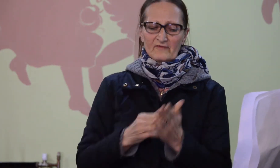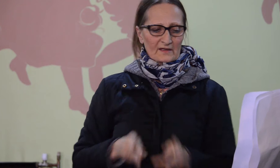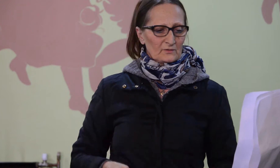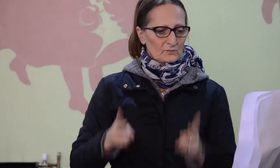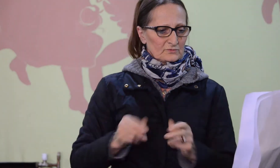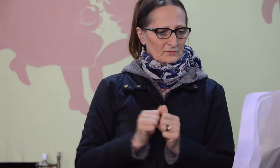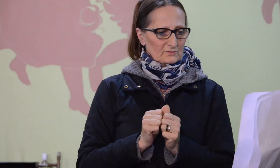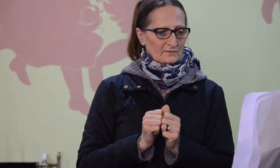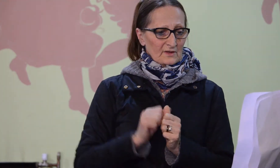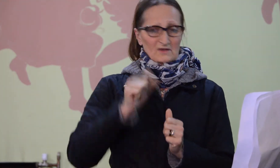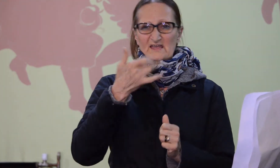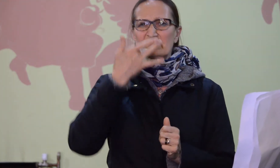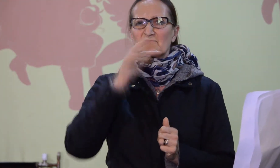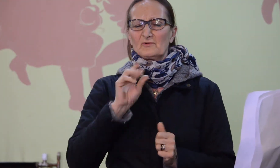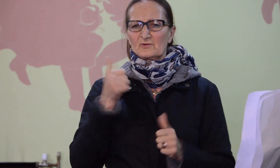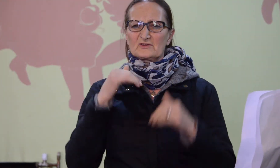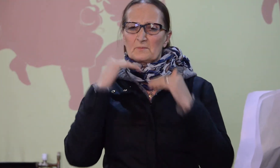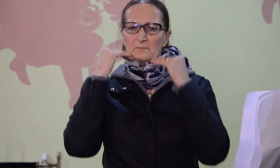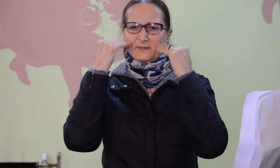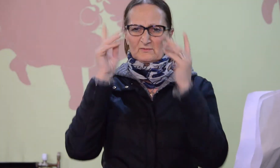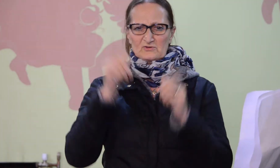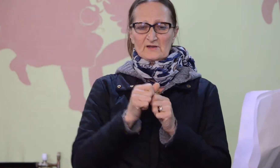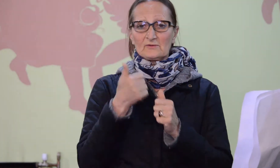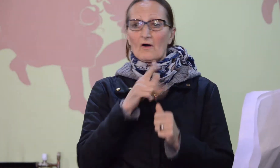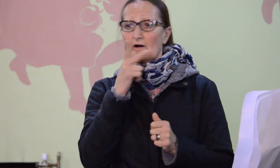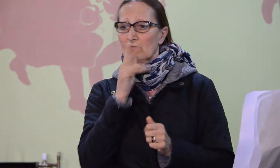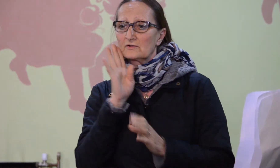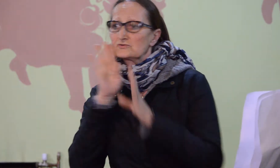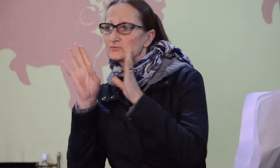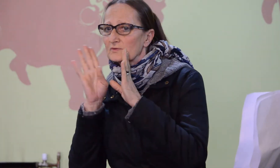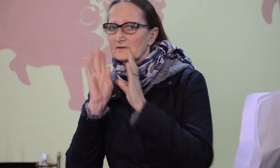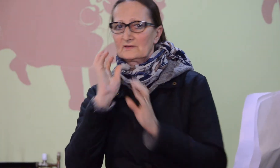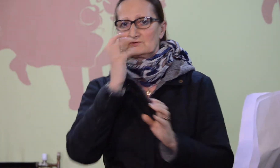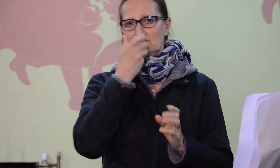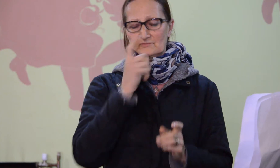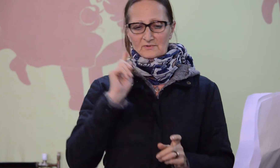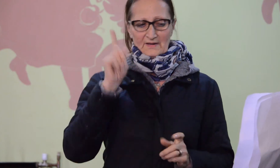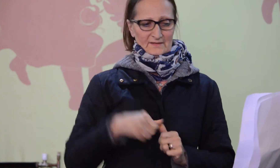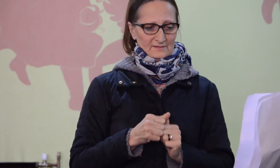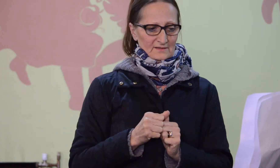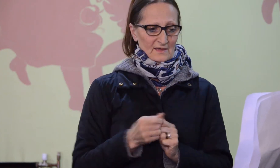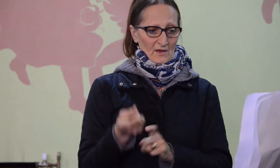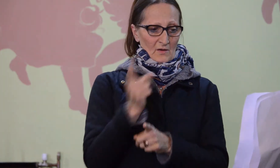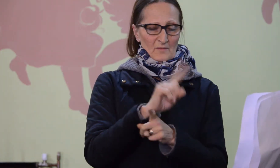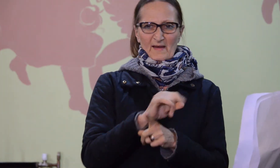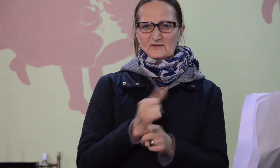forró és piros lett tőle, ő is tudni akart, csók lett belőle. A másik jéggédermet